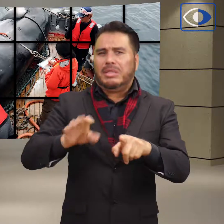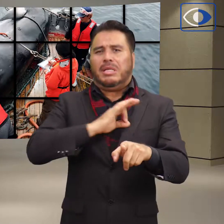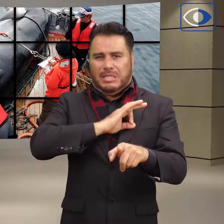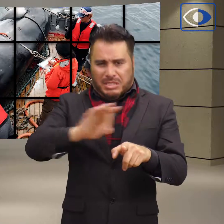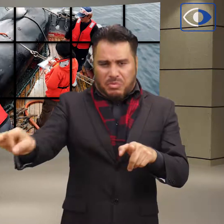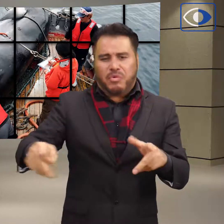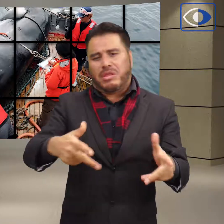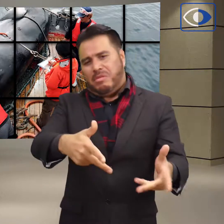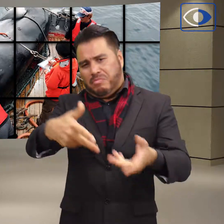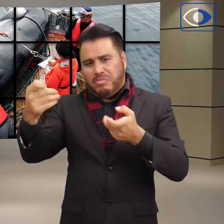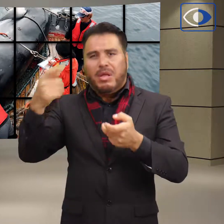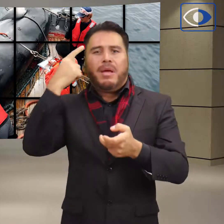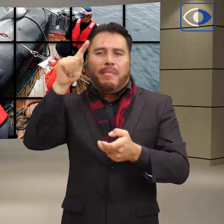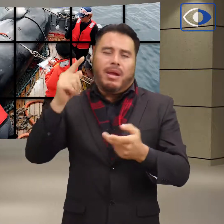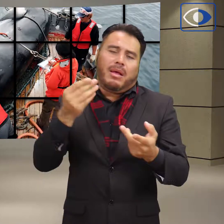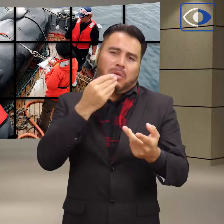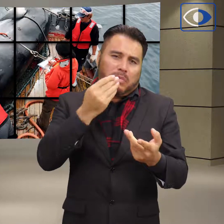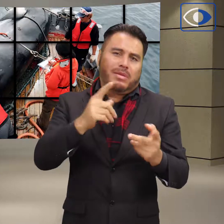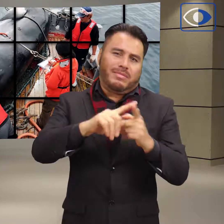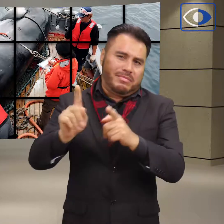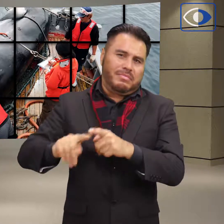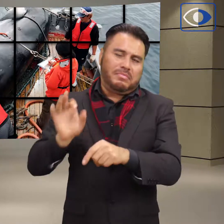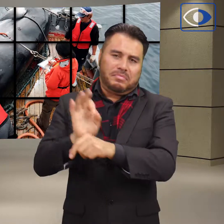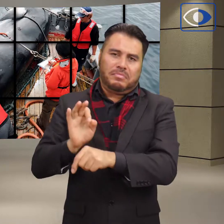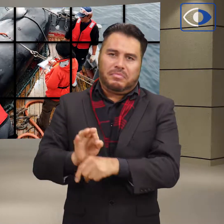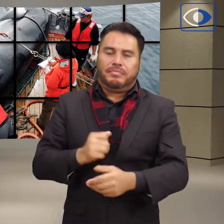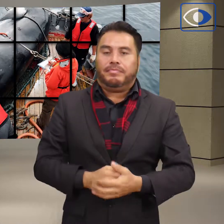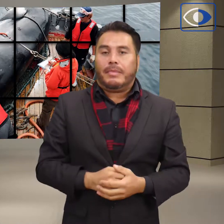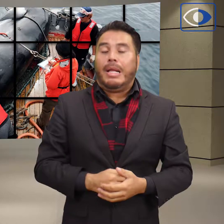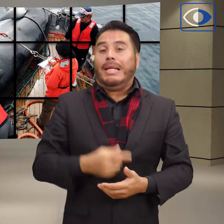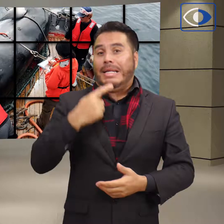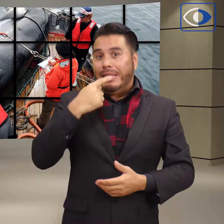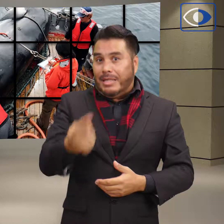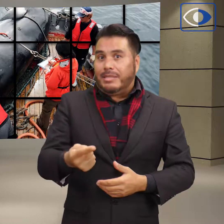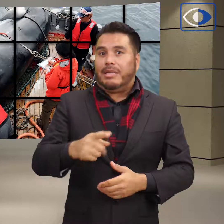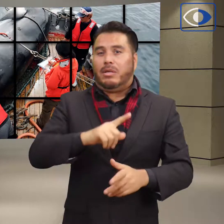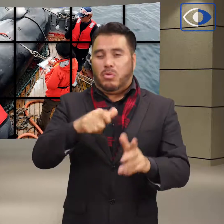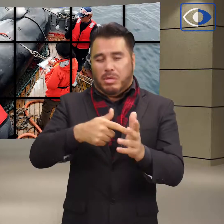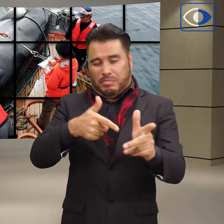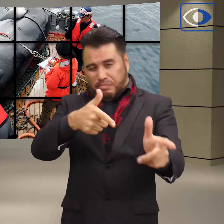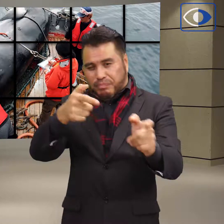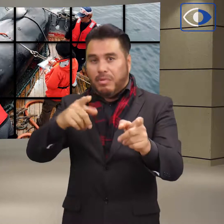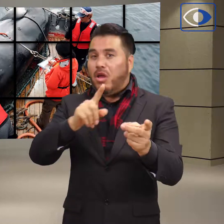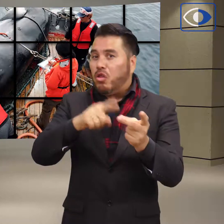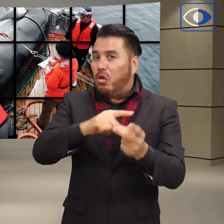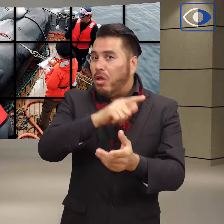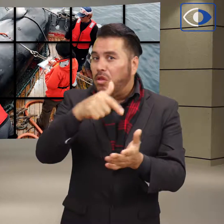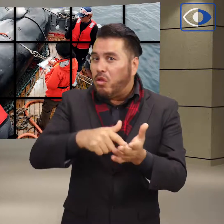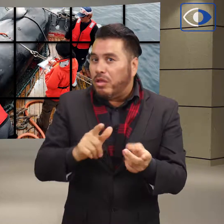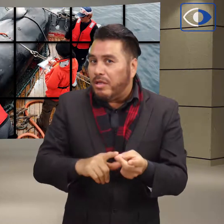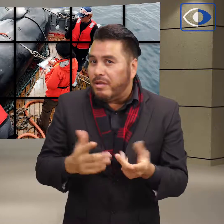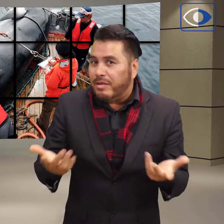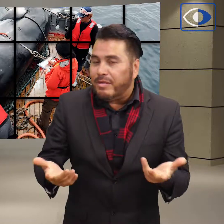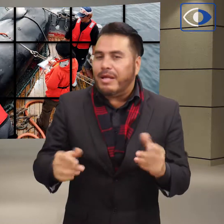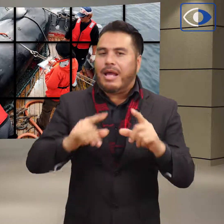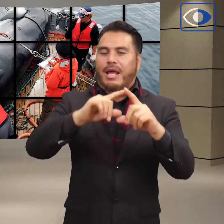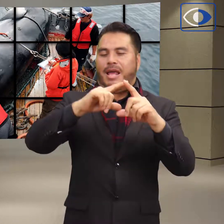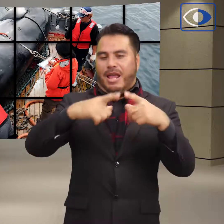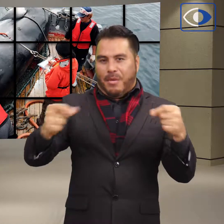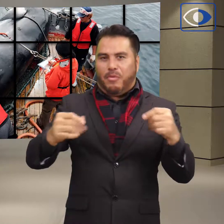científica. Señaló que la caza comercial se limitará a sus aguas territoriales y zonas económicas exclusivas, que